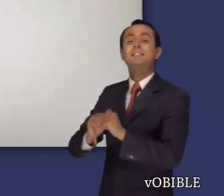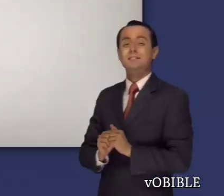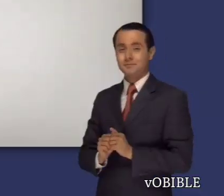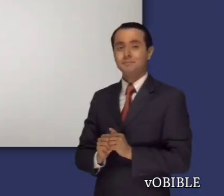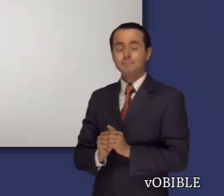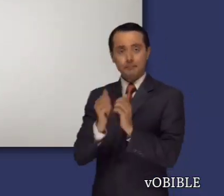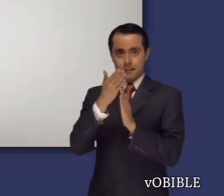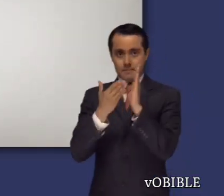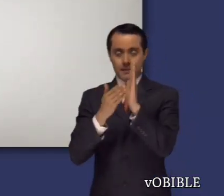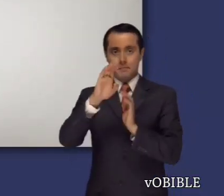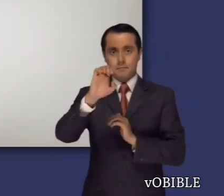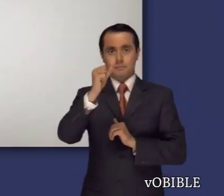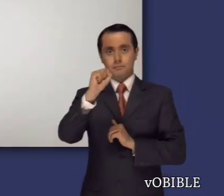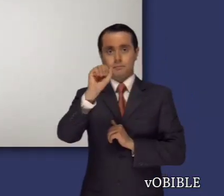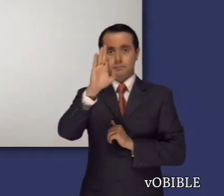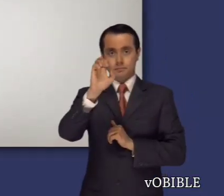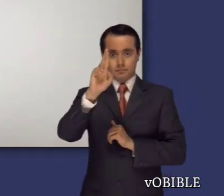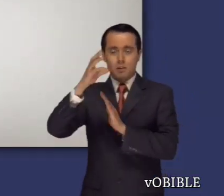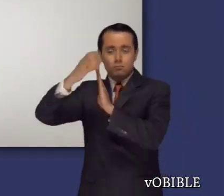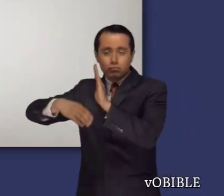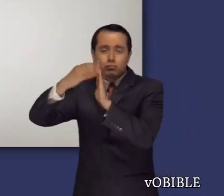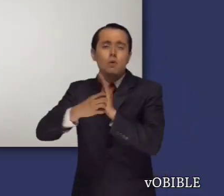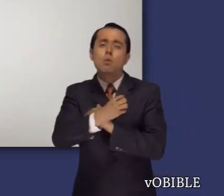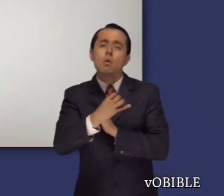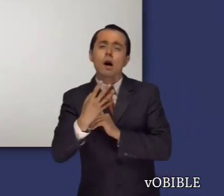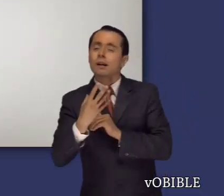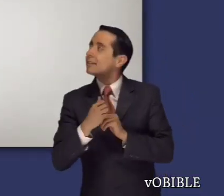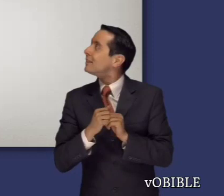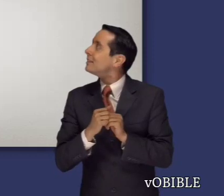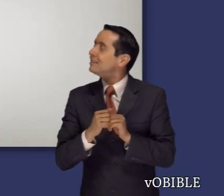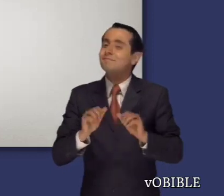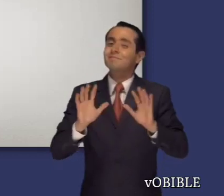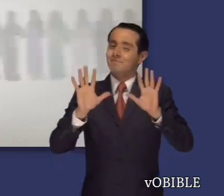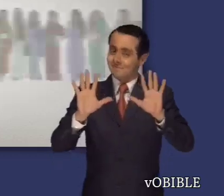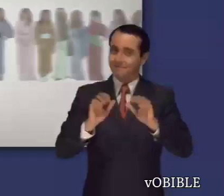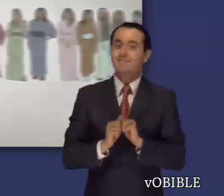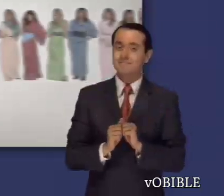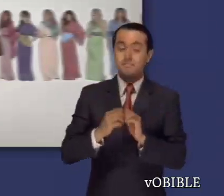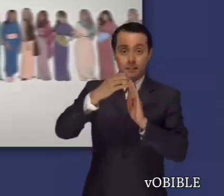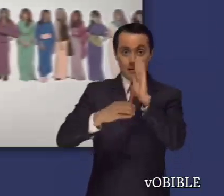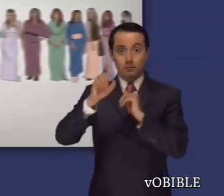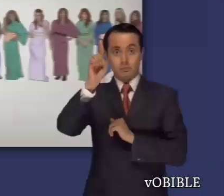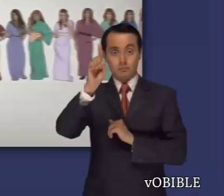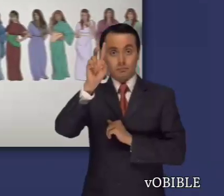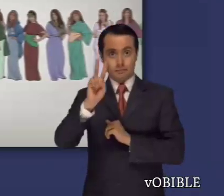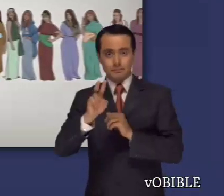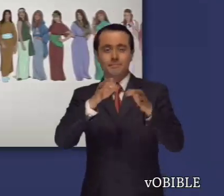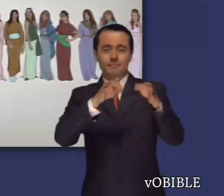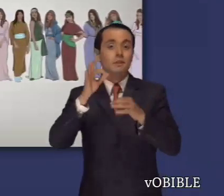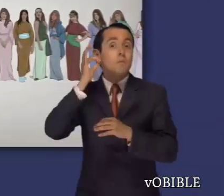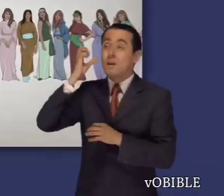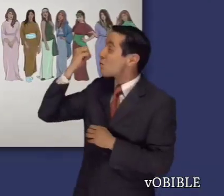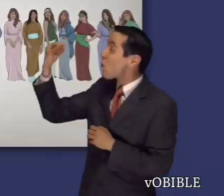persa. El libro de Esther consta de 10 capítulos. En los capítulos 1 y 2, se cuenta que el rey persa